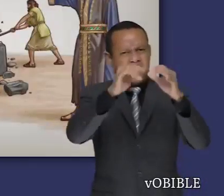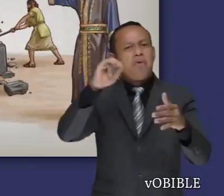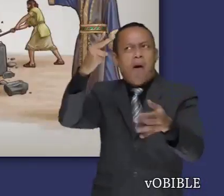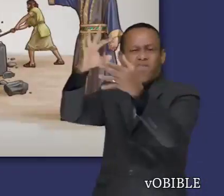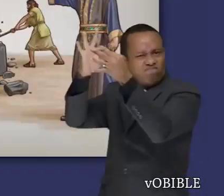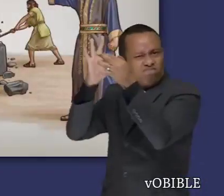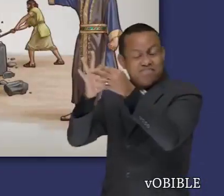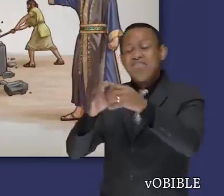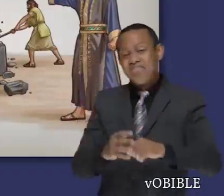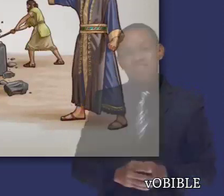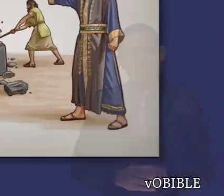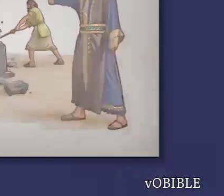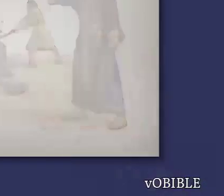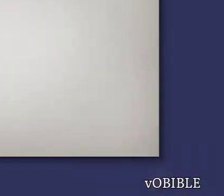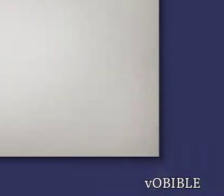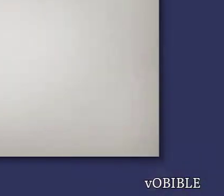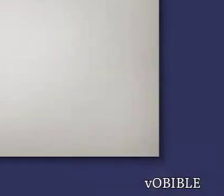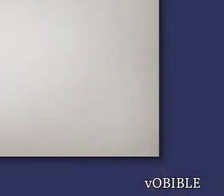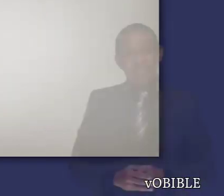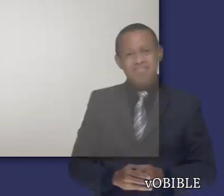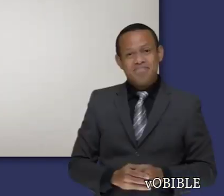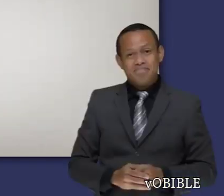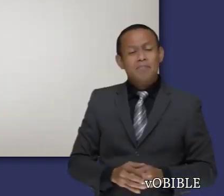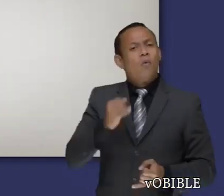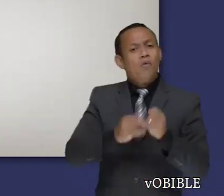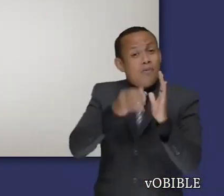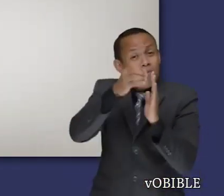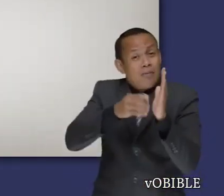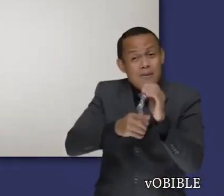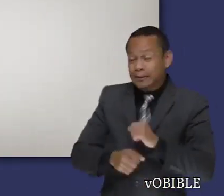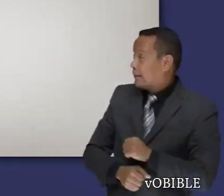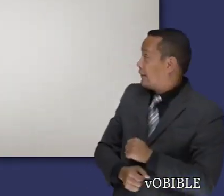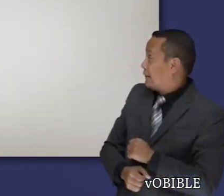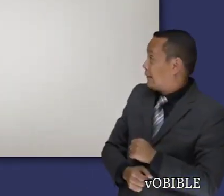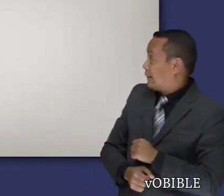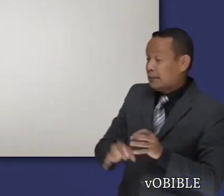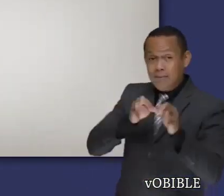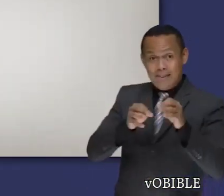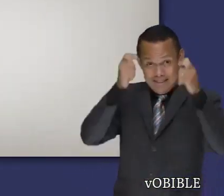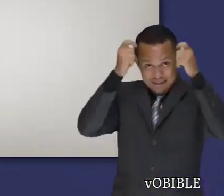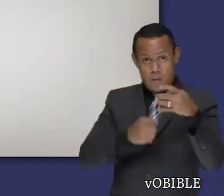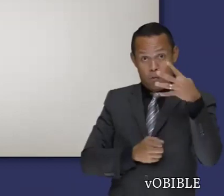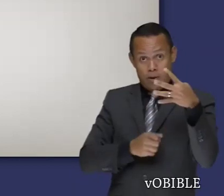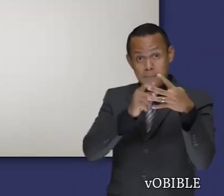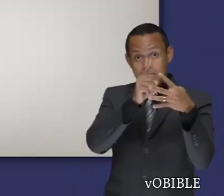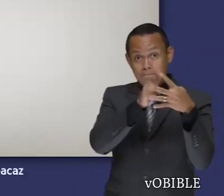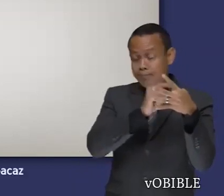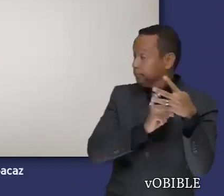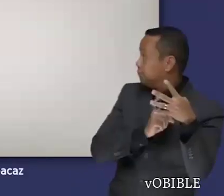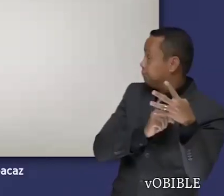está bien a los ojos de Dios. Los tres capítulos finales hablan de los cuatro últimos reyes de Judá,